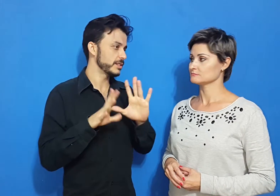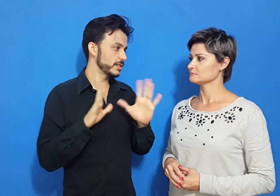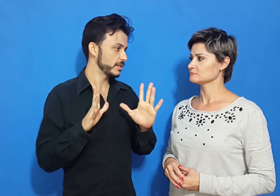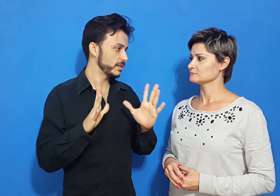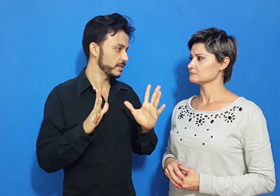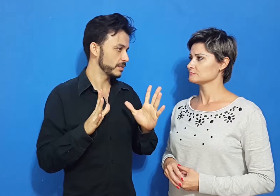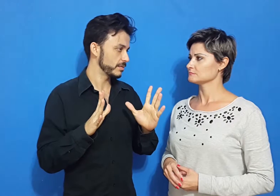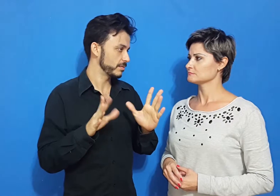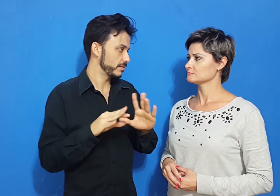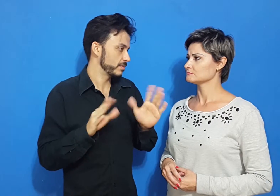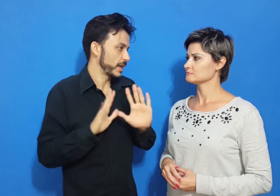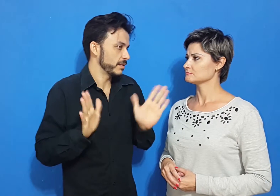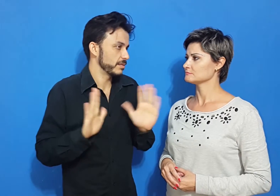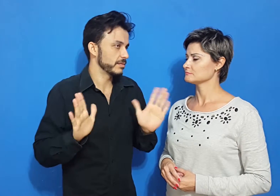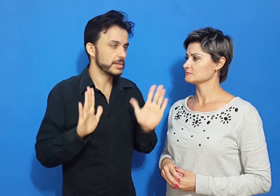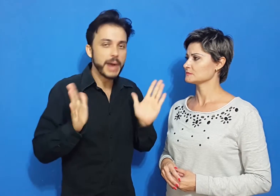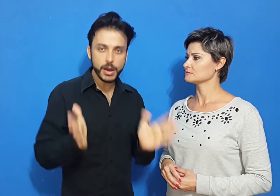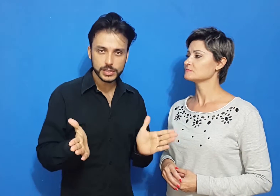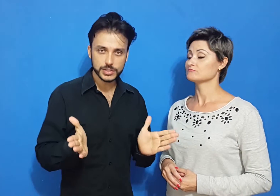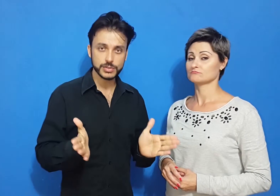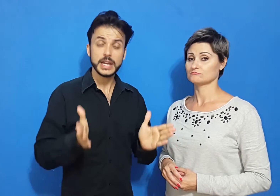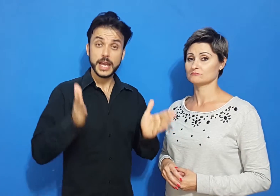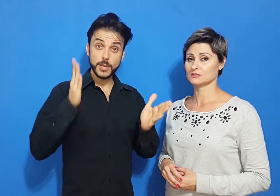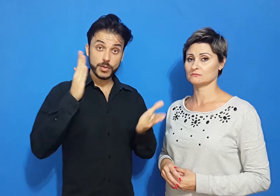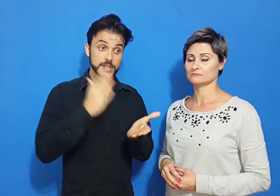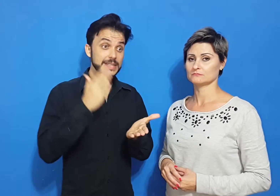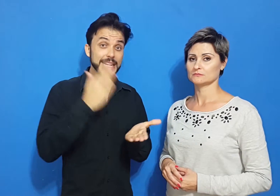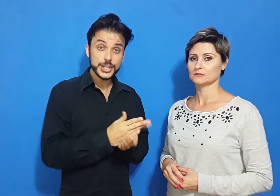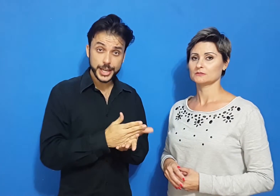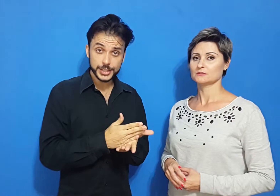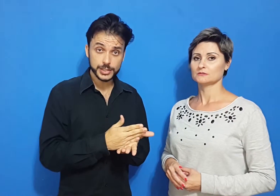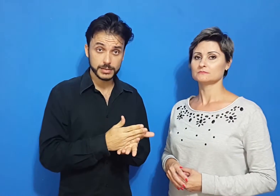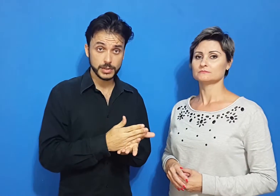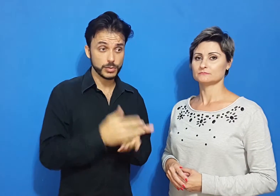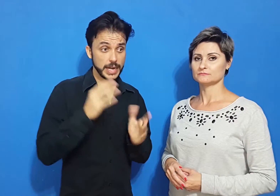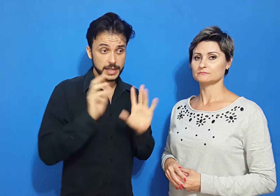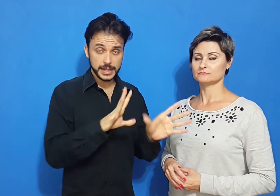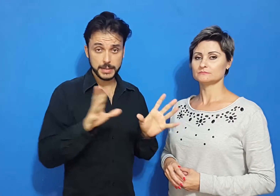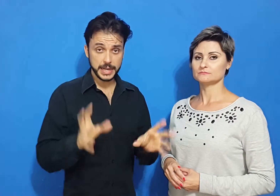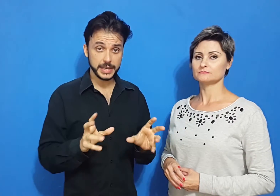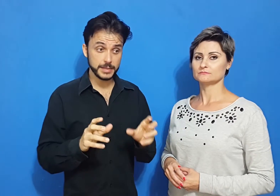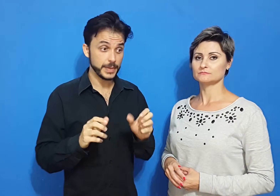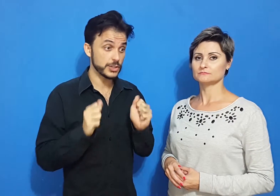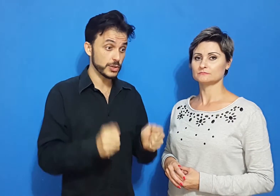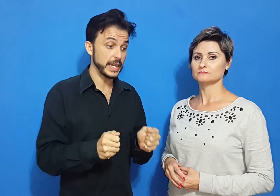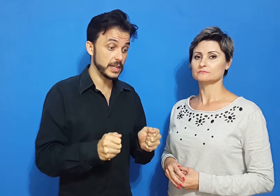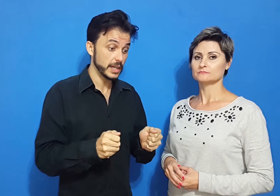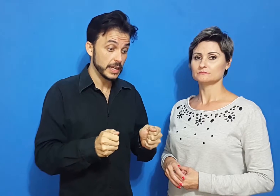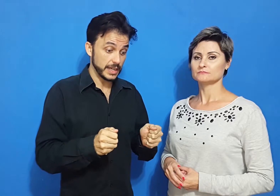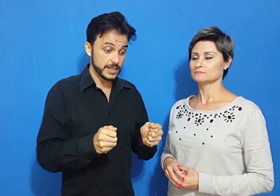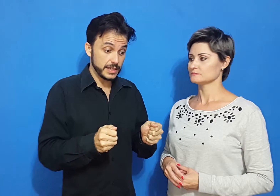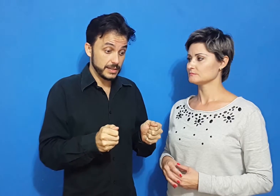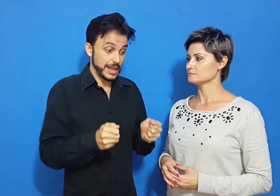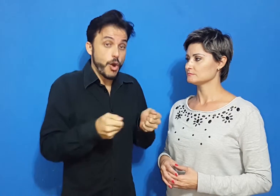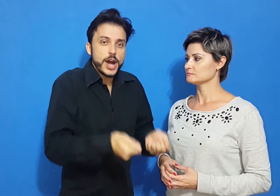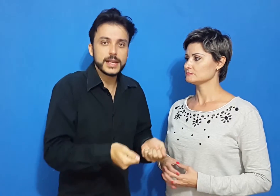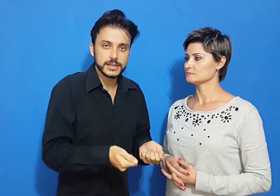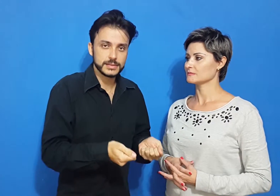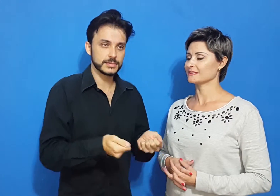mal nisso. É uma coisa inteligente. No lugar de reclamar e pressionar ele, assim, na hora